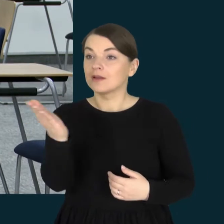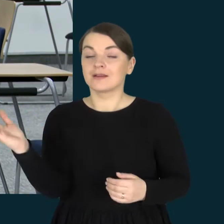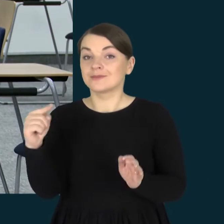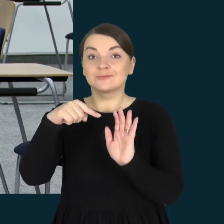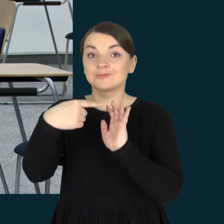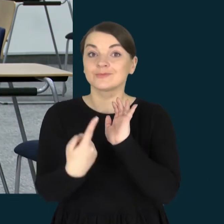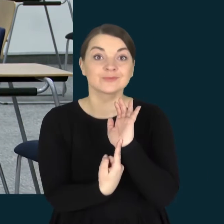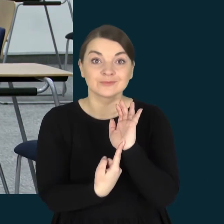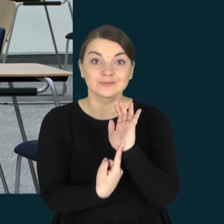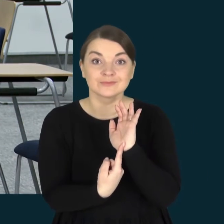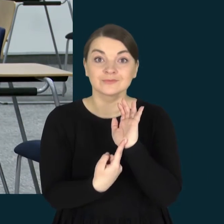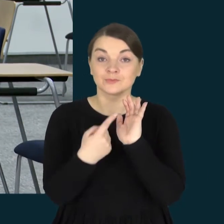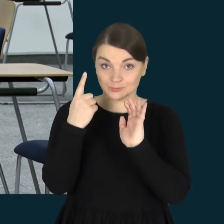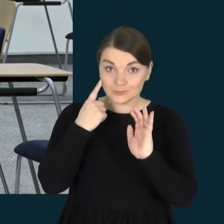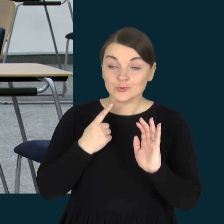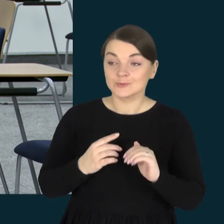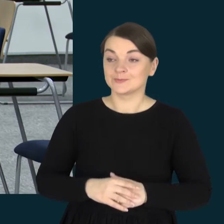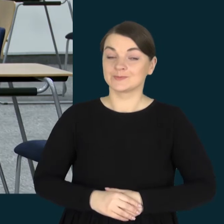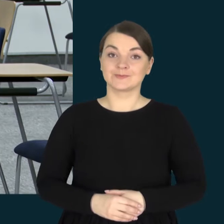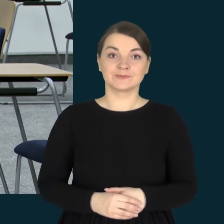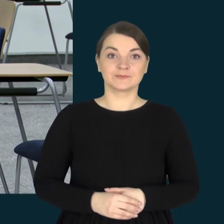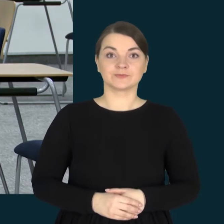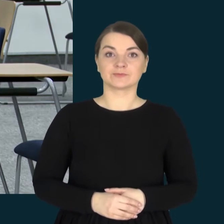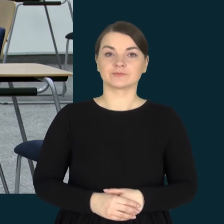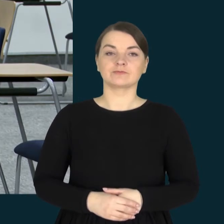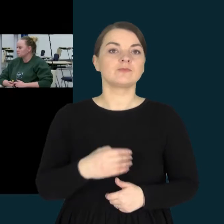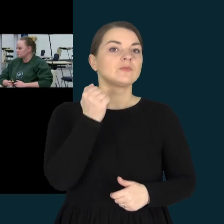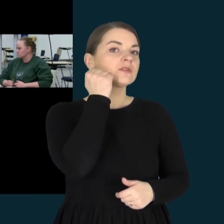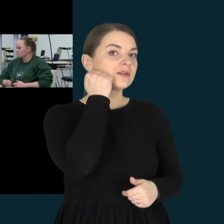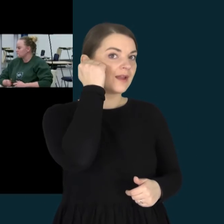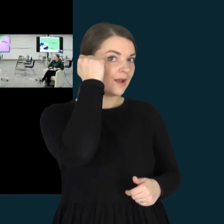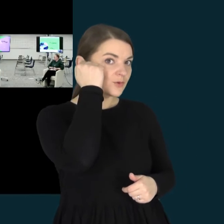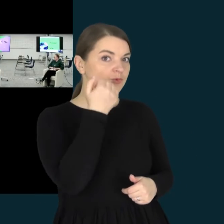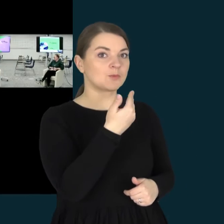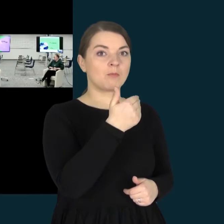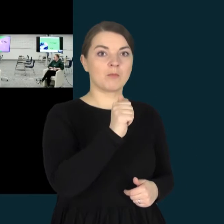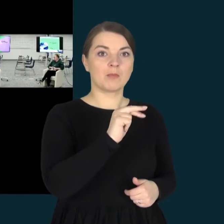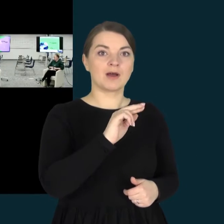klausimai, ar yra klausimų? Ačiū, Margarita.